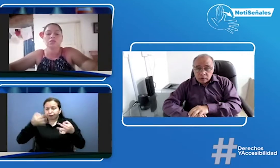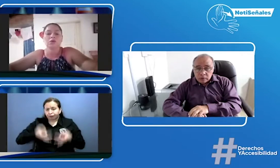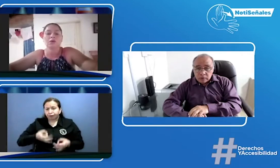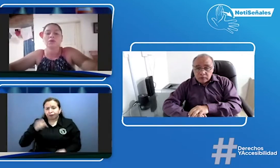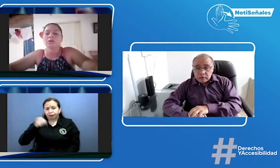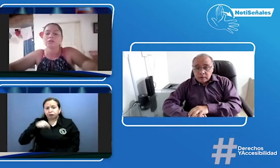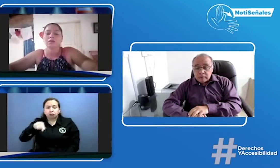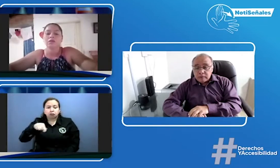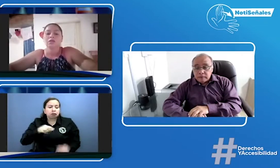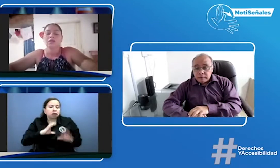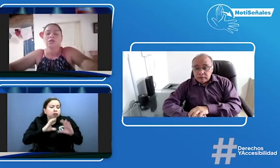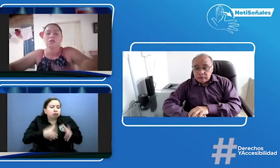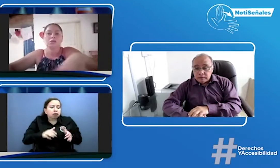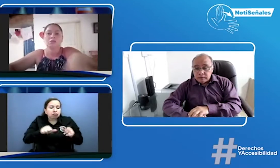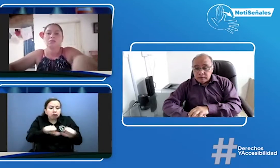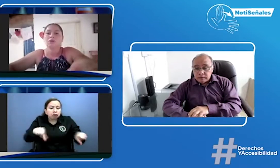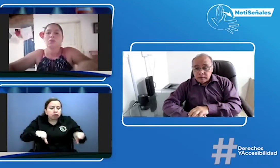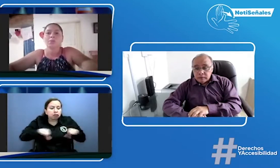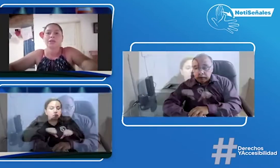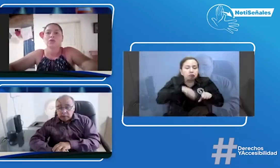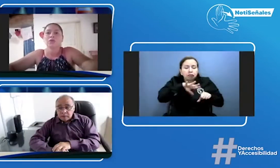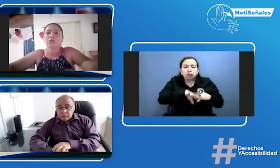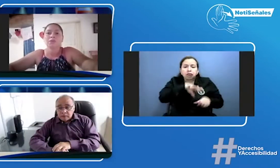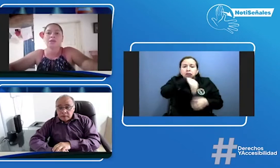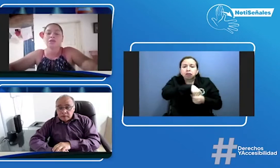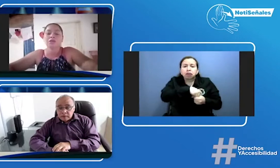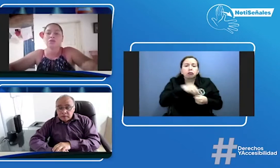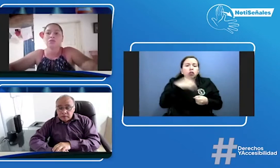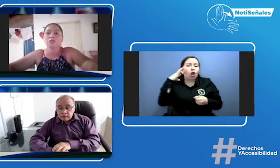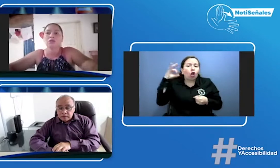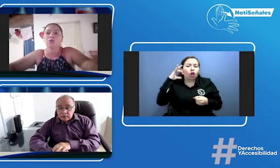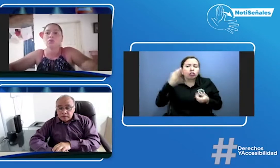aula y comparte con los demás niños los